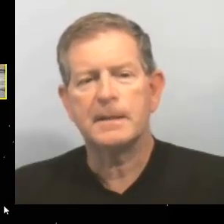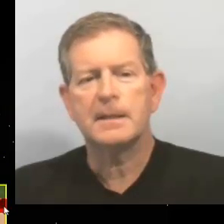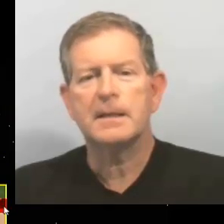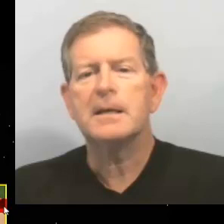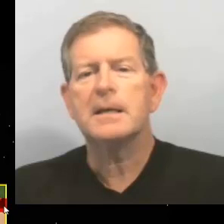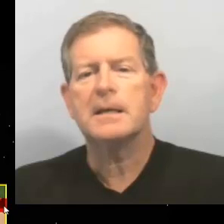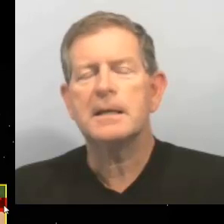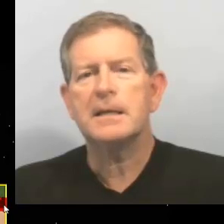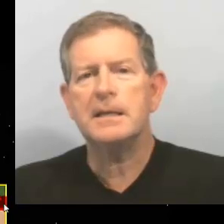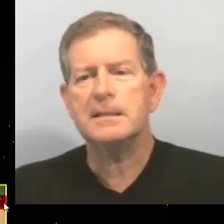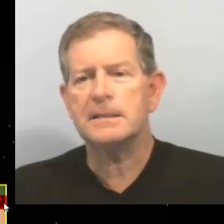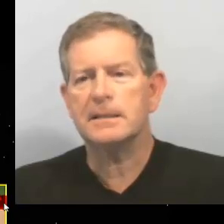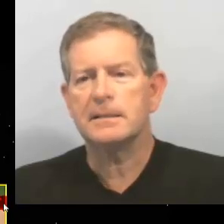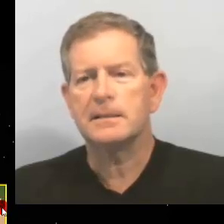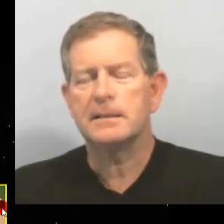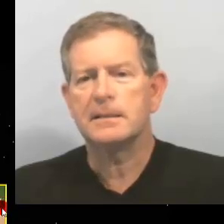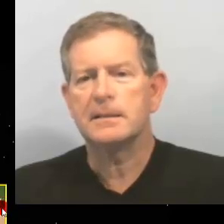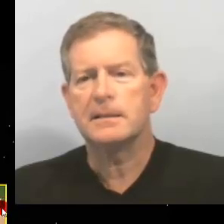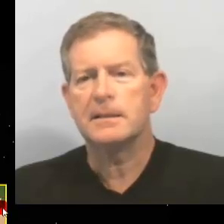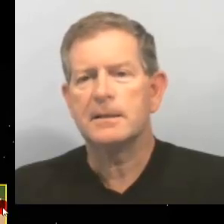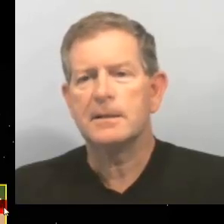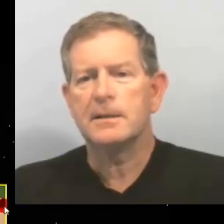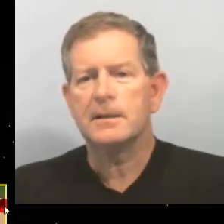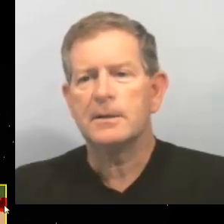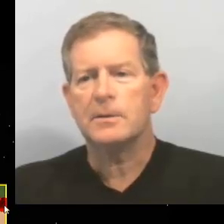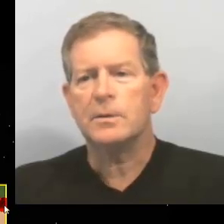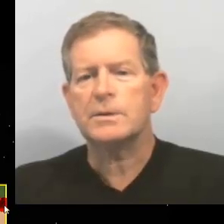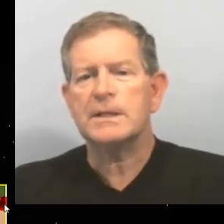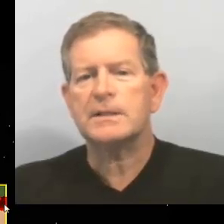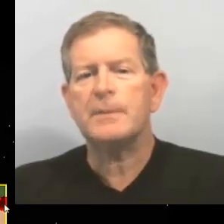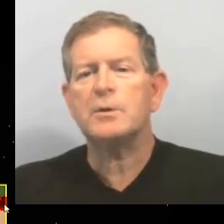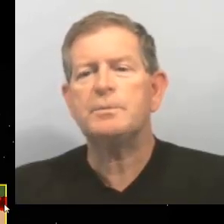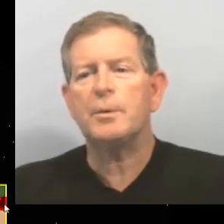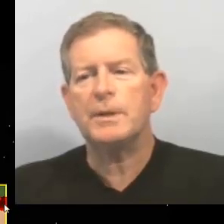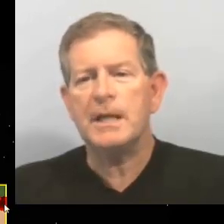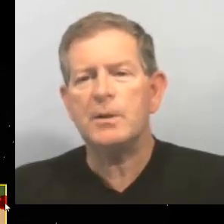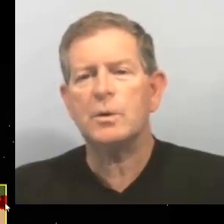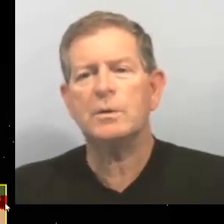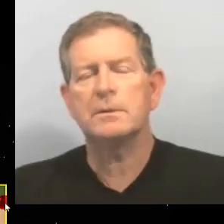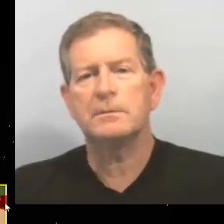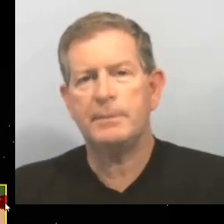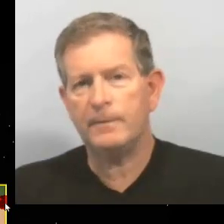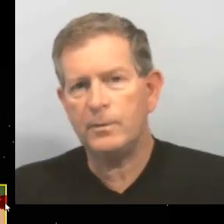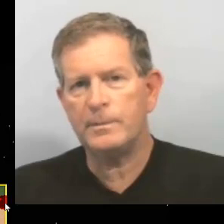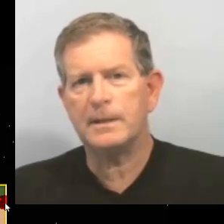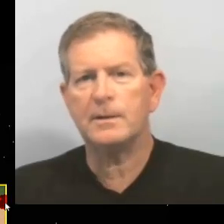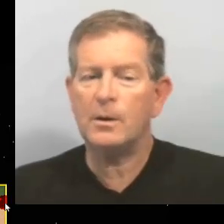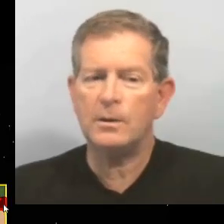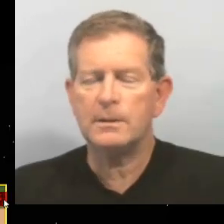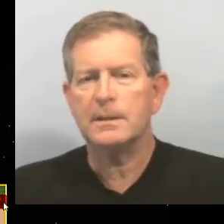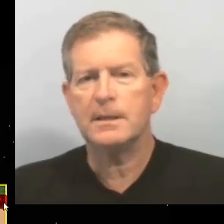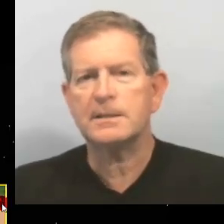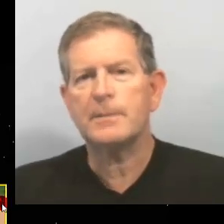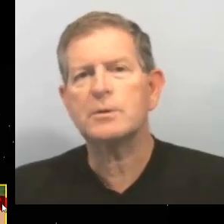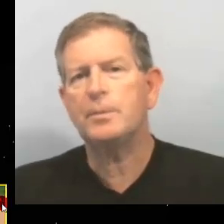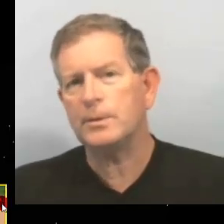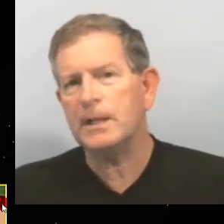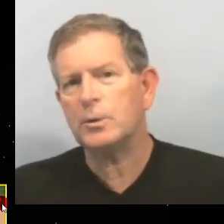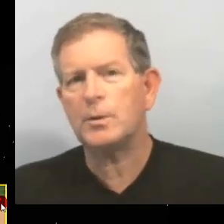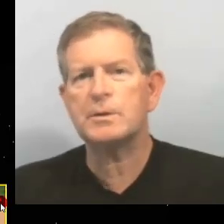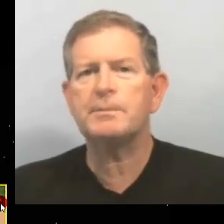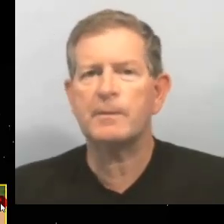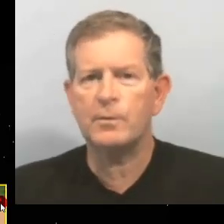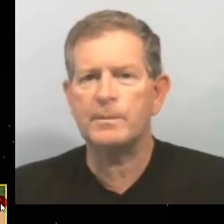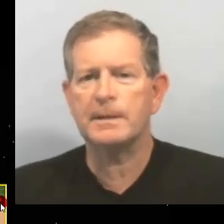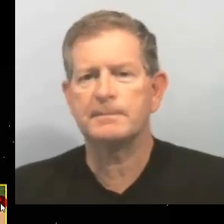15. ¿Nos estamos poniendo perfume o estamos